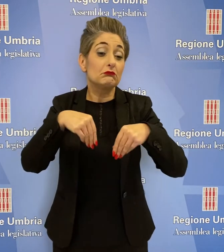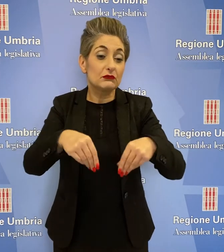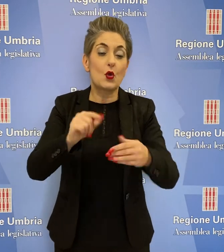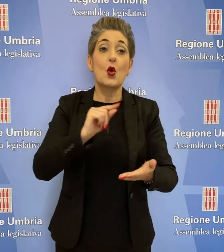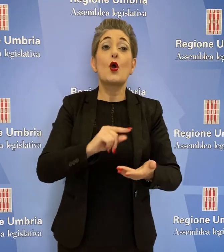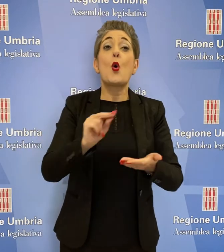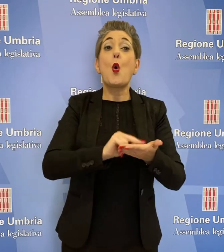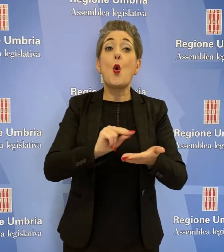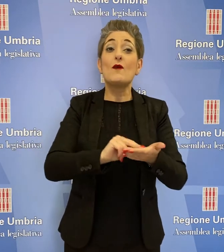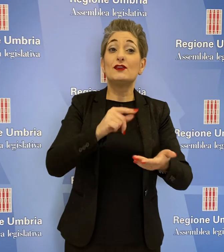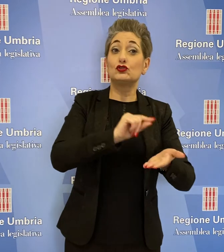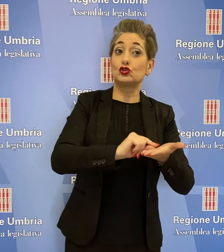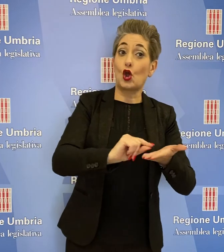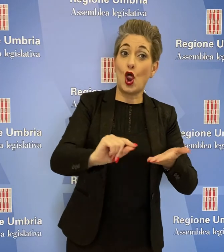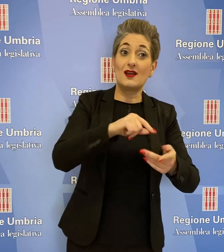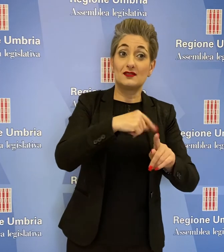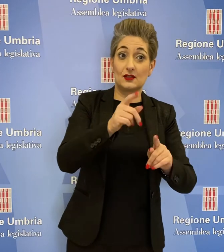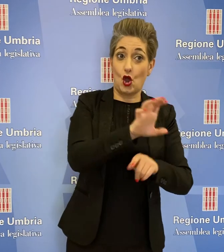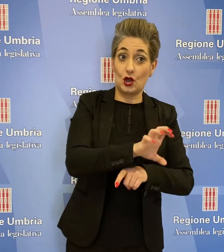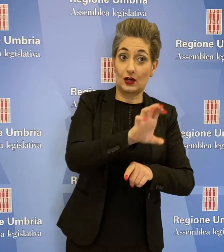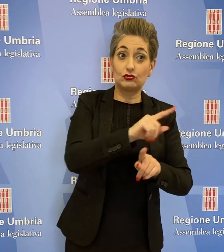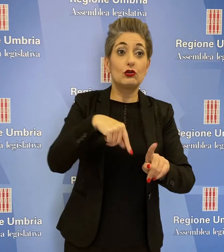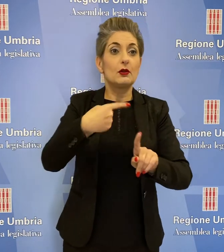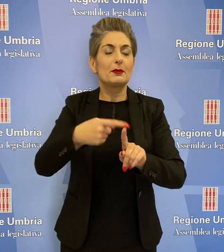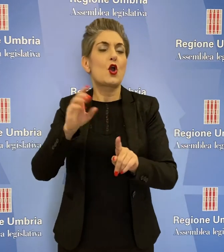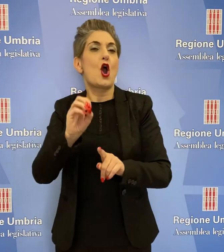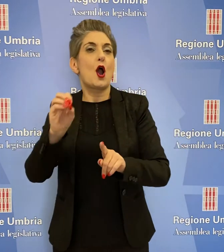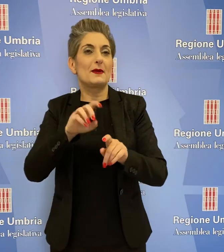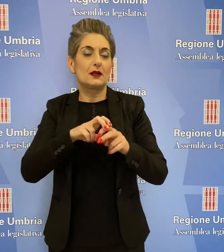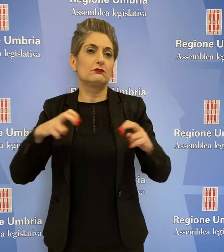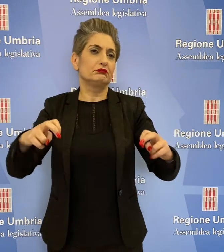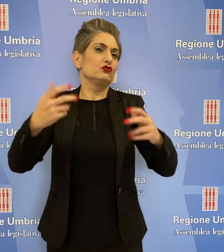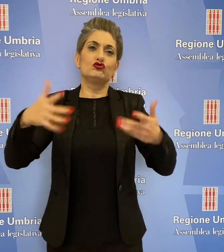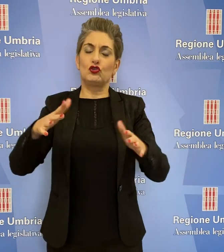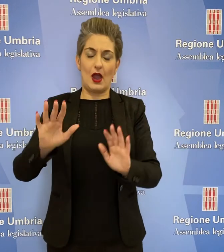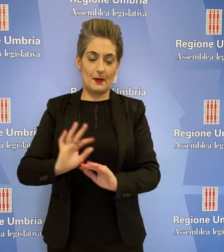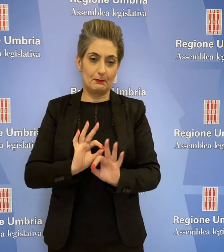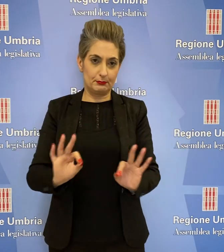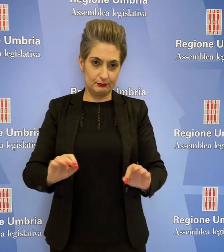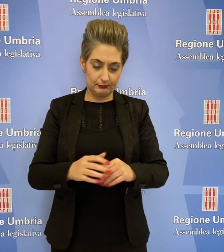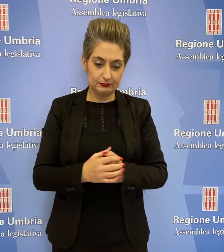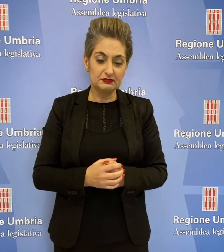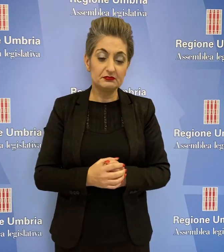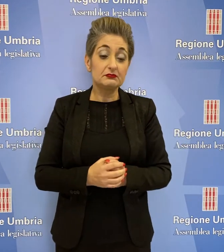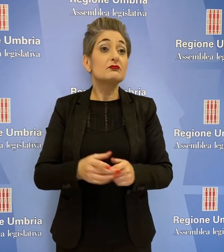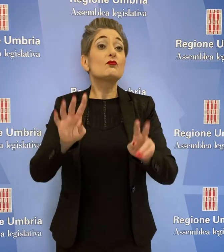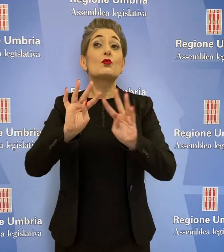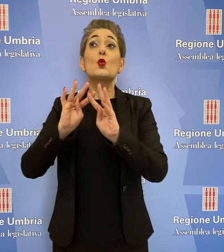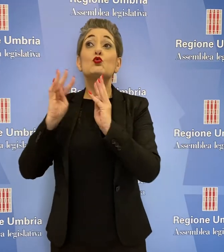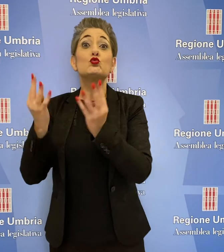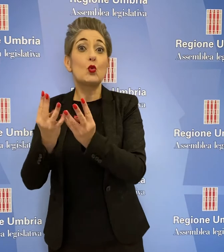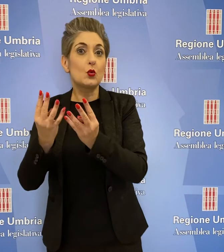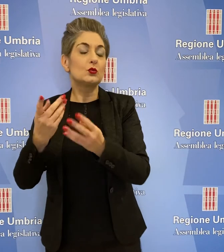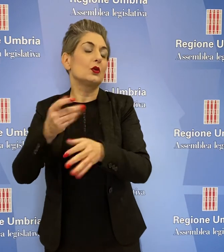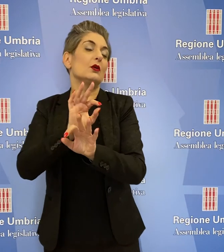cui partecipano l'ufficio scolastico regionale e gli operatori. La Giunta ha inoltre messo a